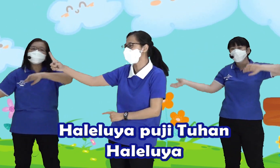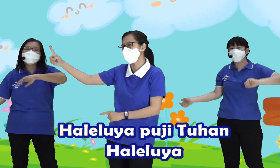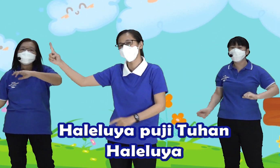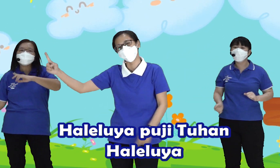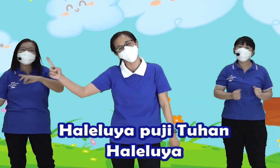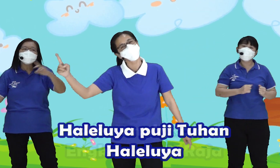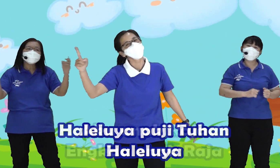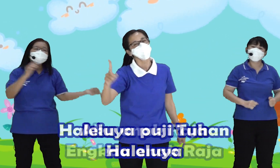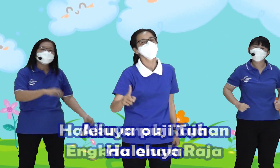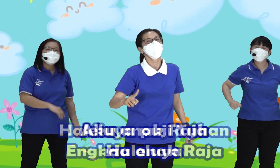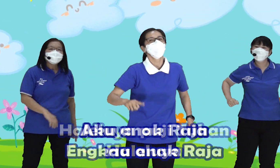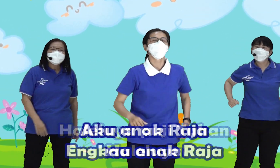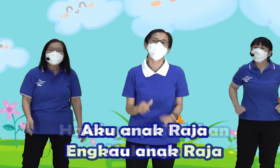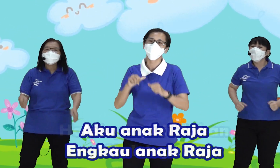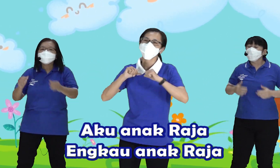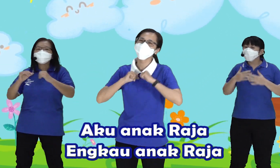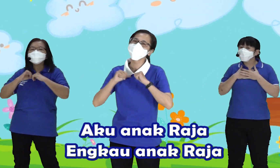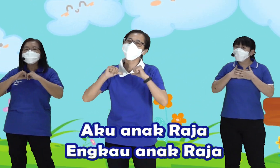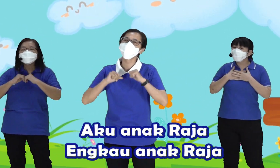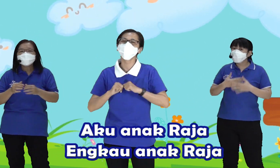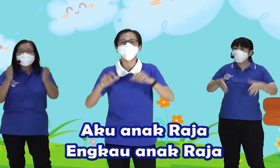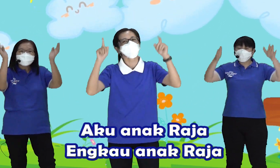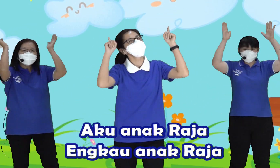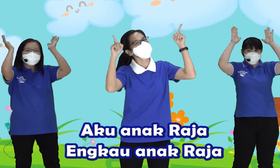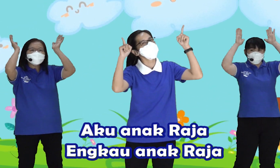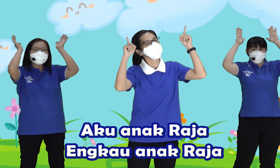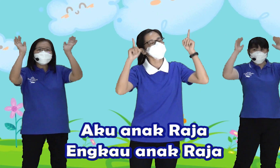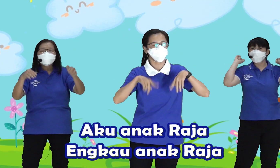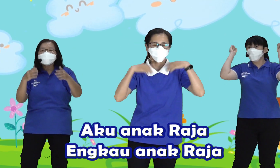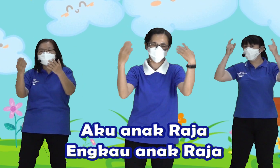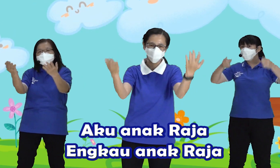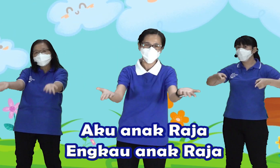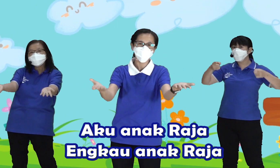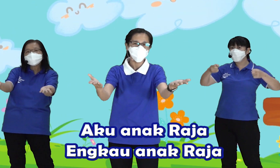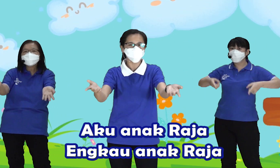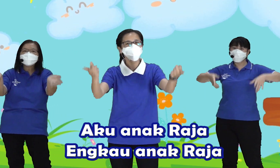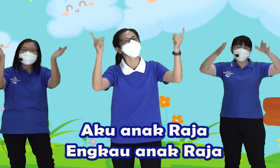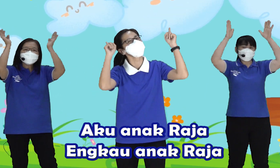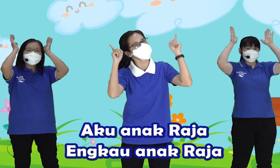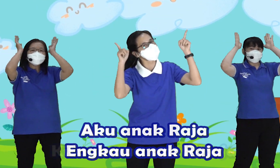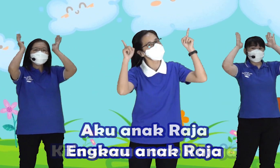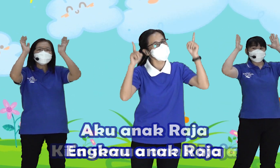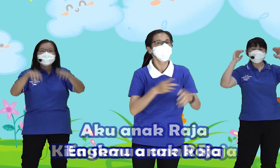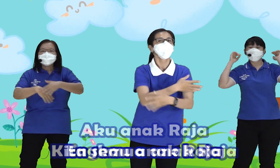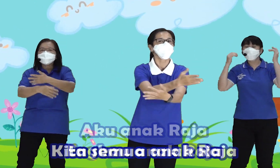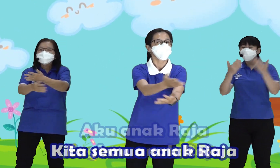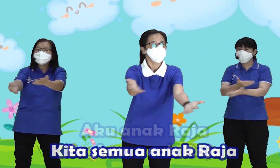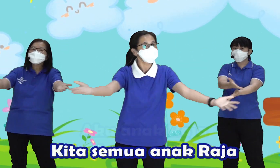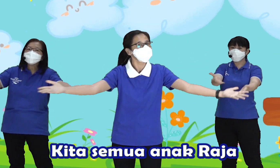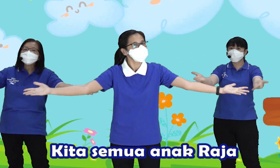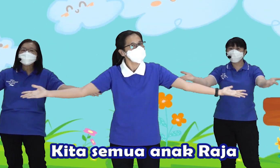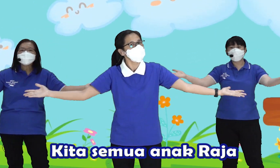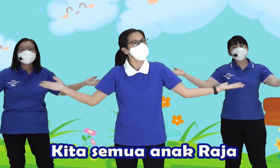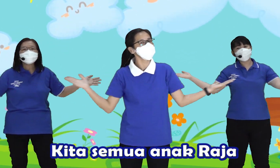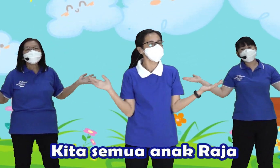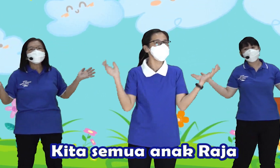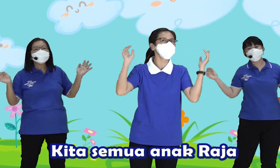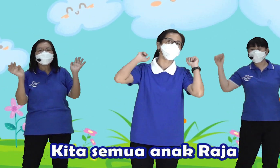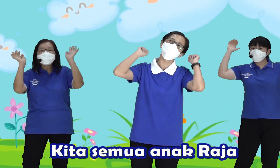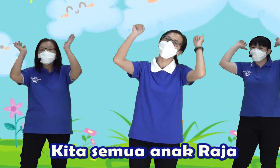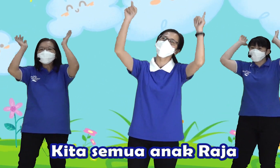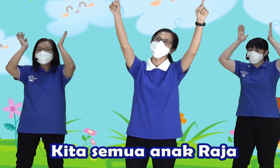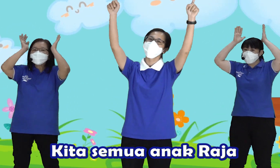Leluyah Aku Anak Raja Engkau Anak Raja Kita Semua